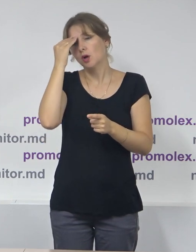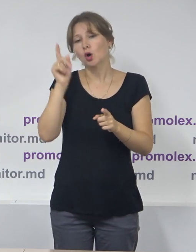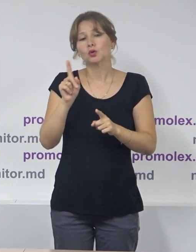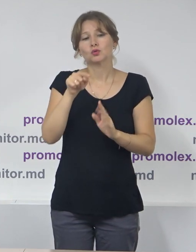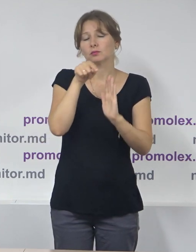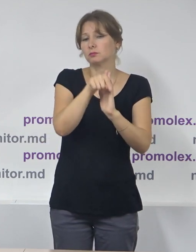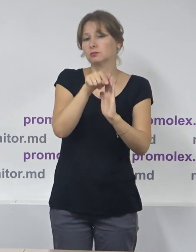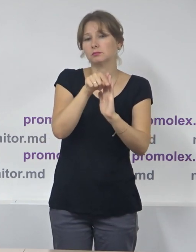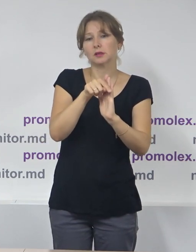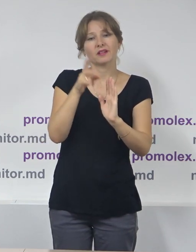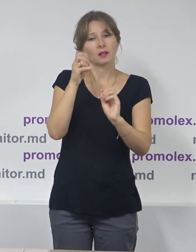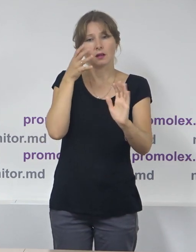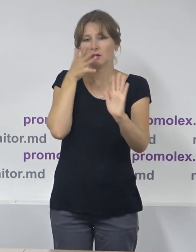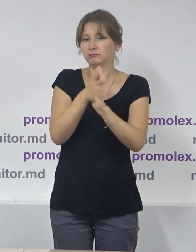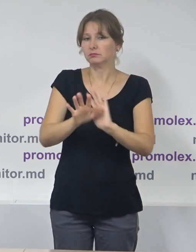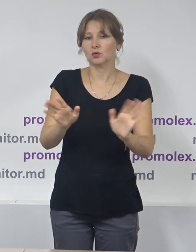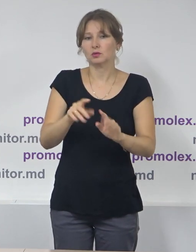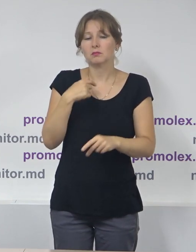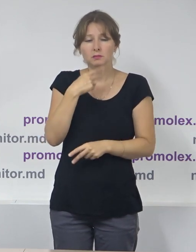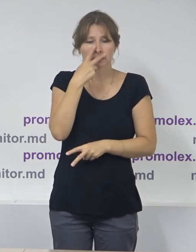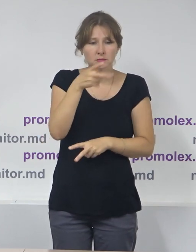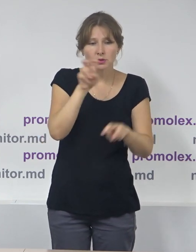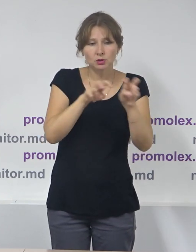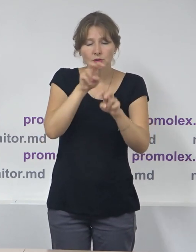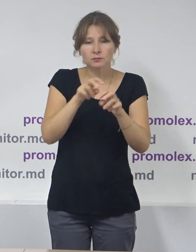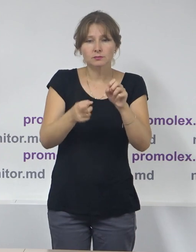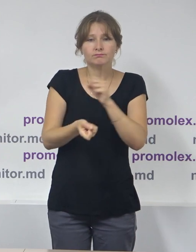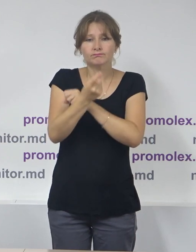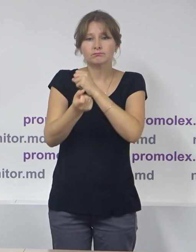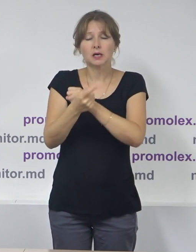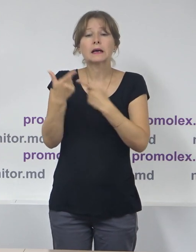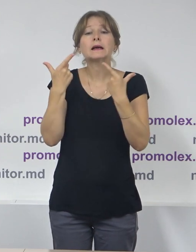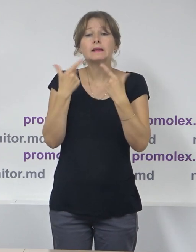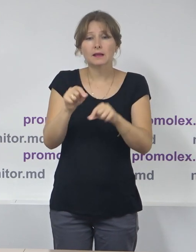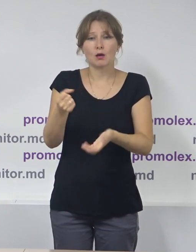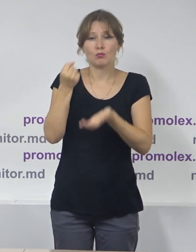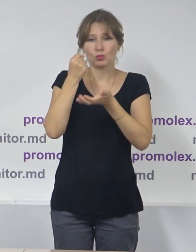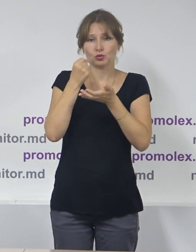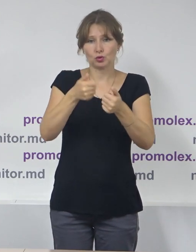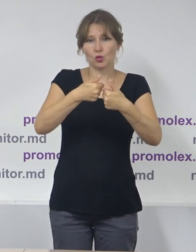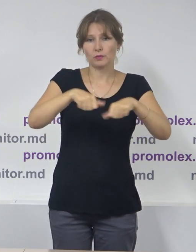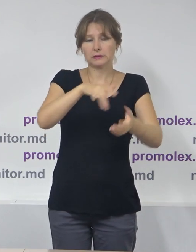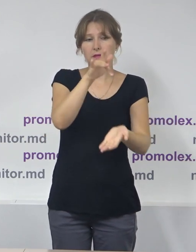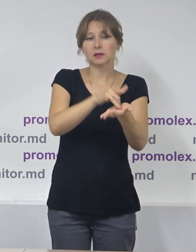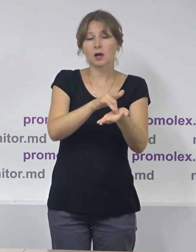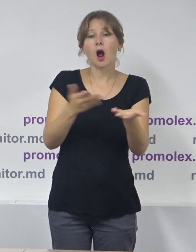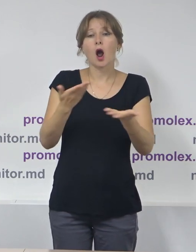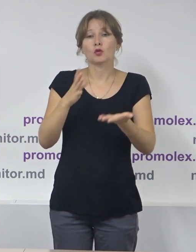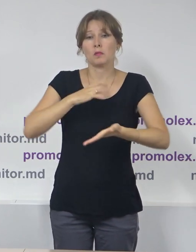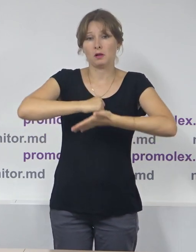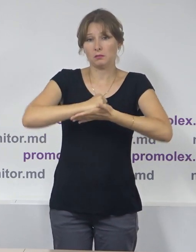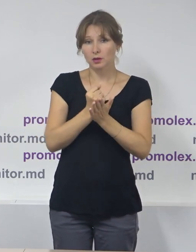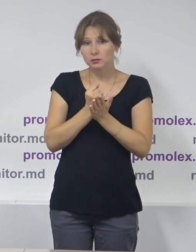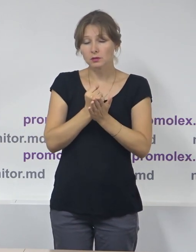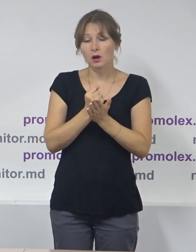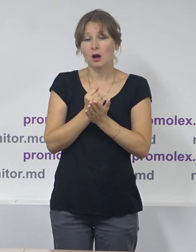plin transparent, mai bine zis, noi n-am putut găsi în spațiul public bugetul Comisiei Electorale Centrale care a fost aprobat